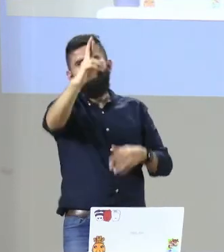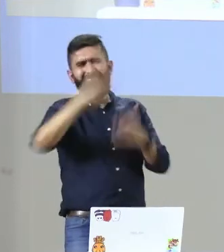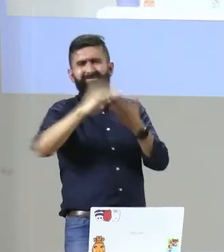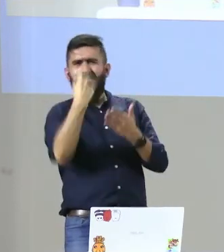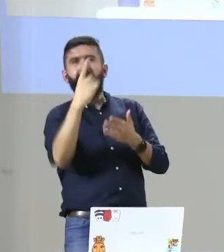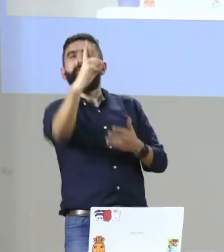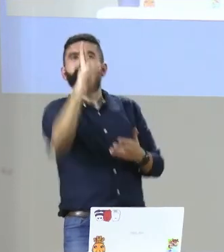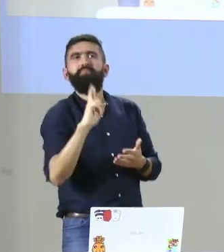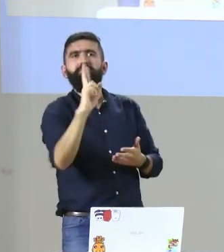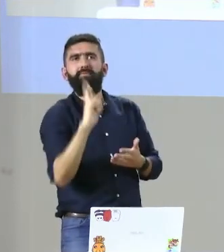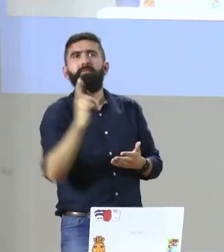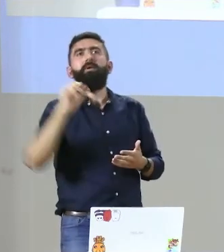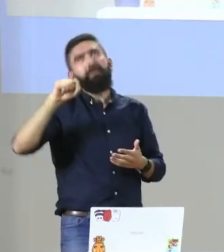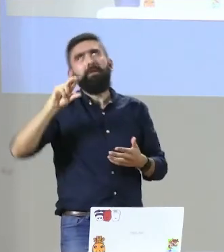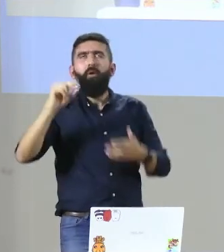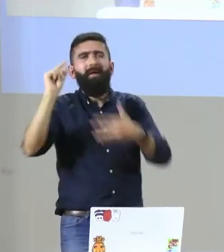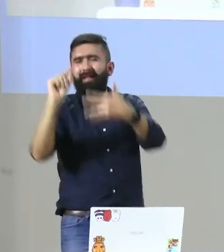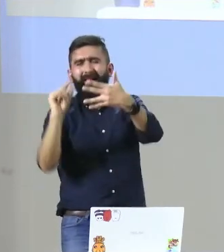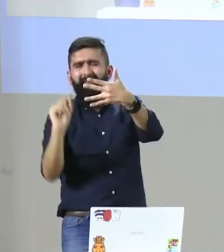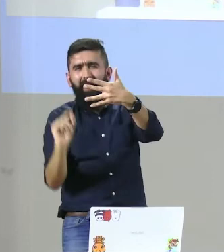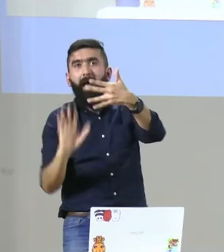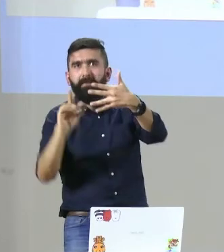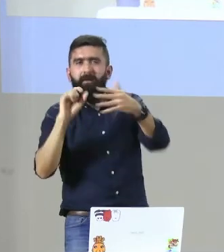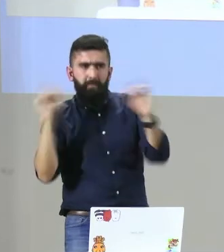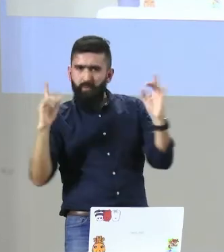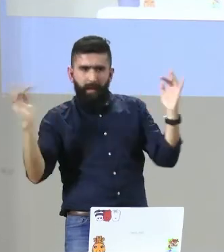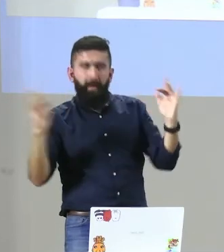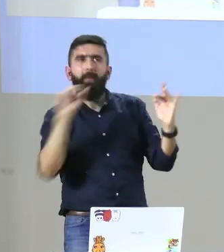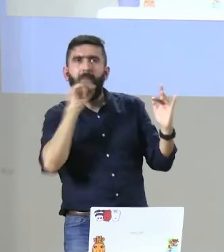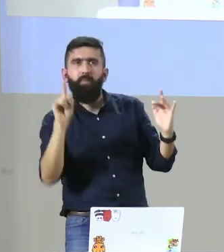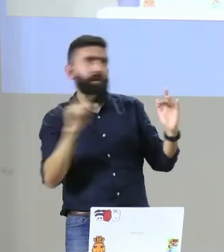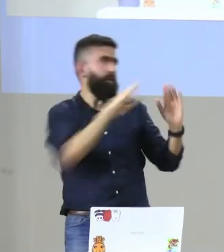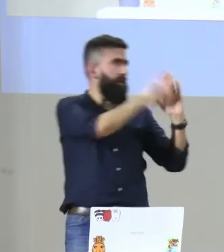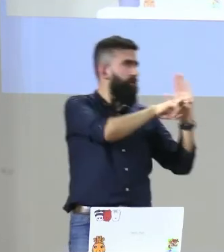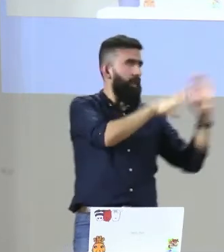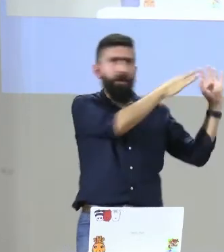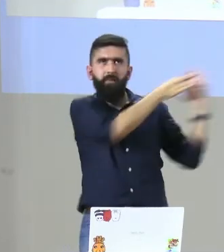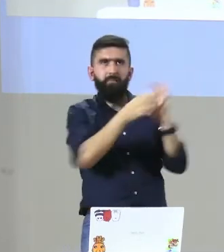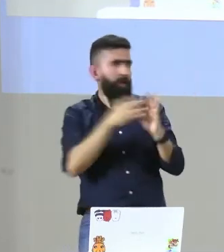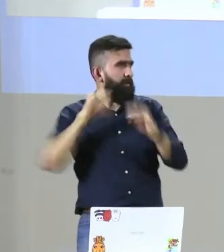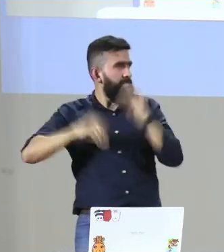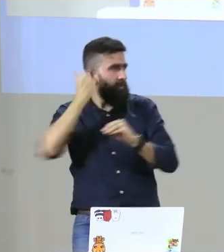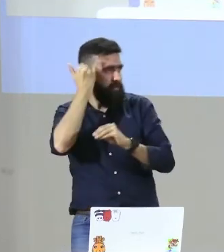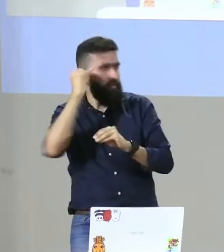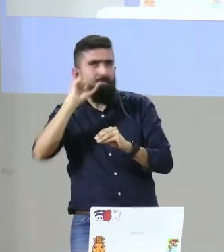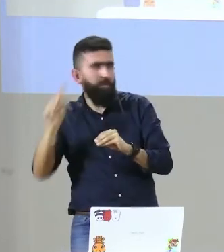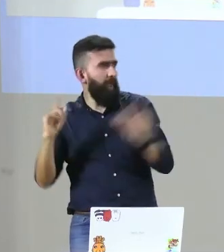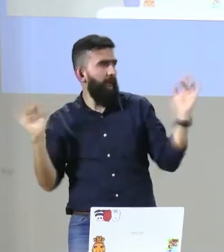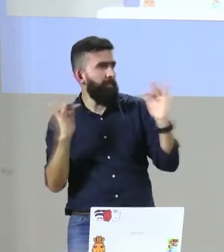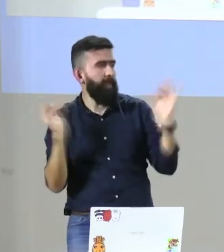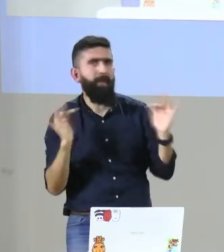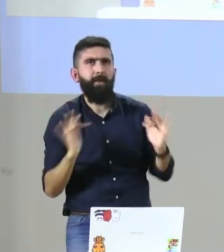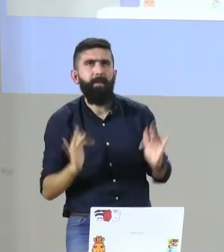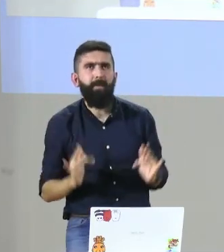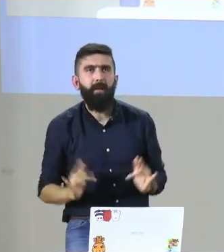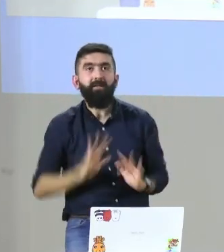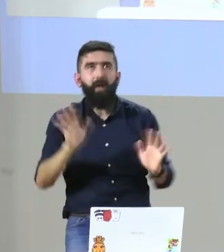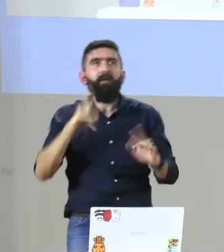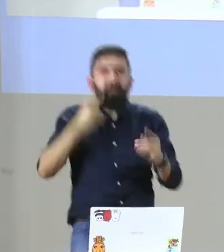cuál es su primera lengua, la lengua de señas, cuáles son esas respuestas que vamos a recibir de parte de ustedes para empezar a hacer una relación entre la